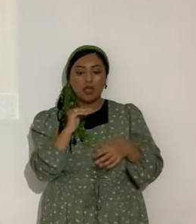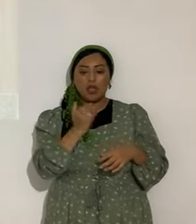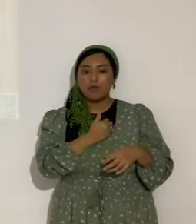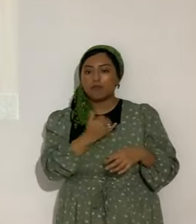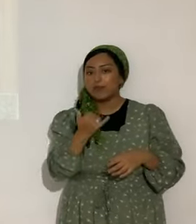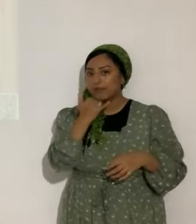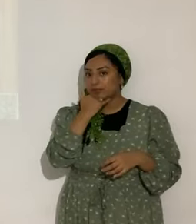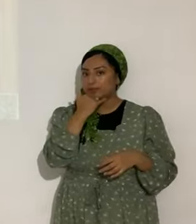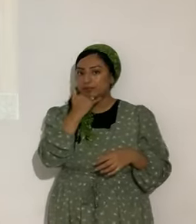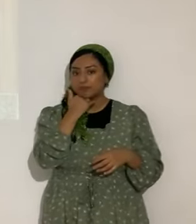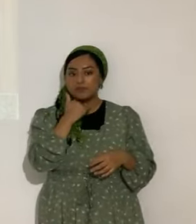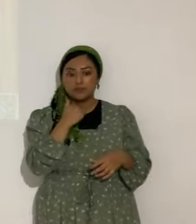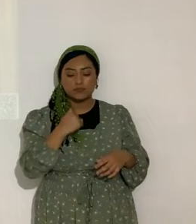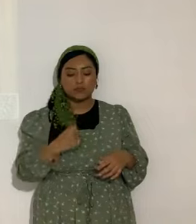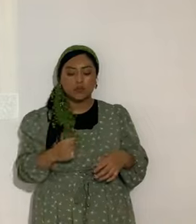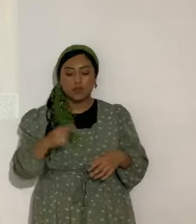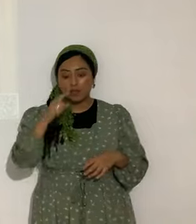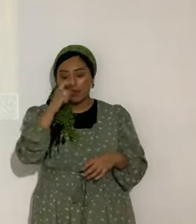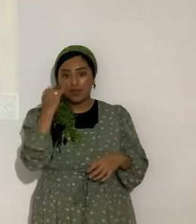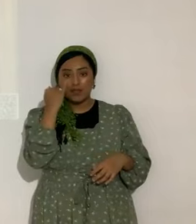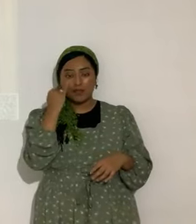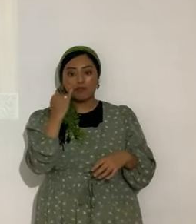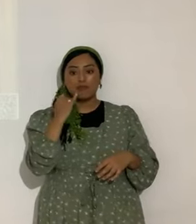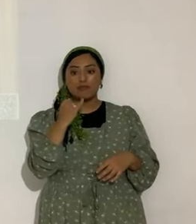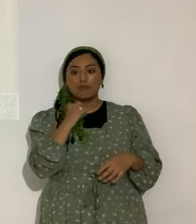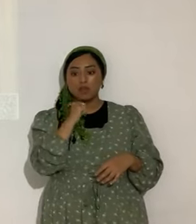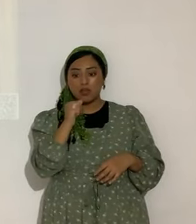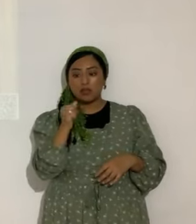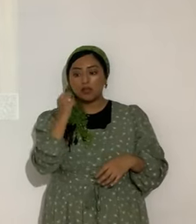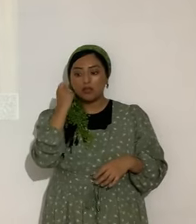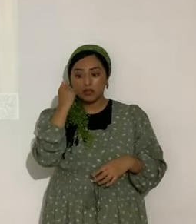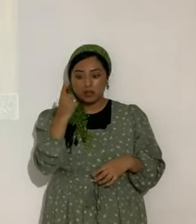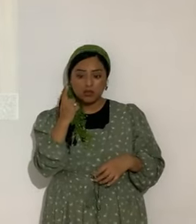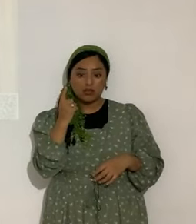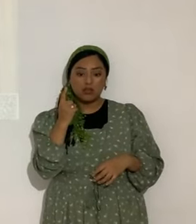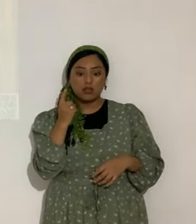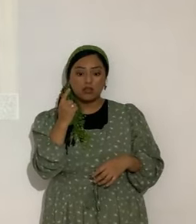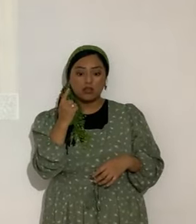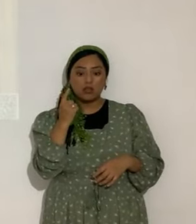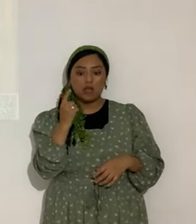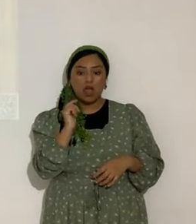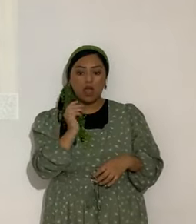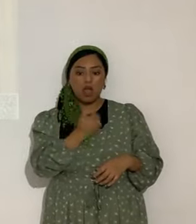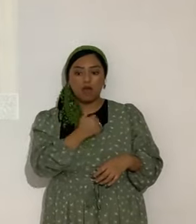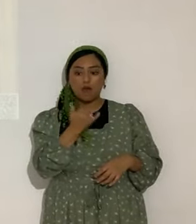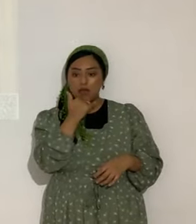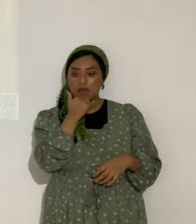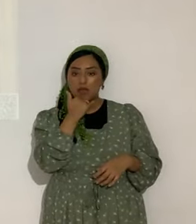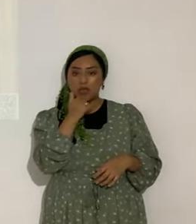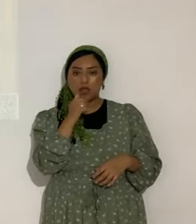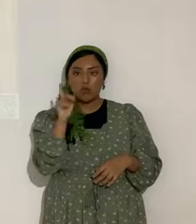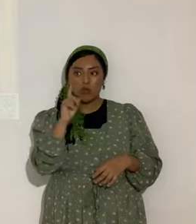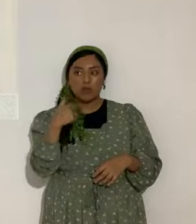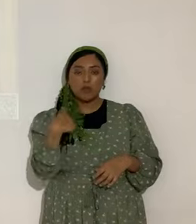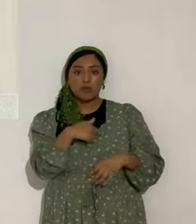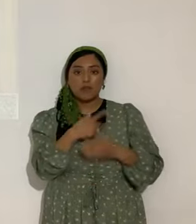errores. Porque si no se comprenden bien. No comprendemos bien nuestros errores. Donde fallamos. Entonces no